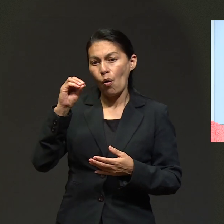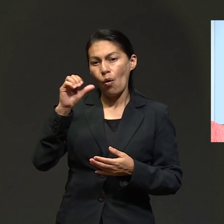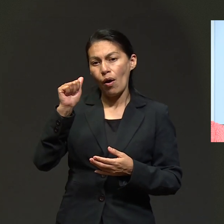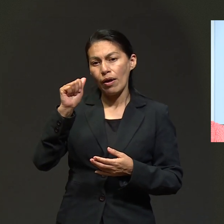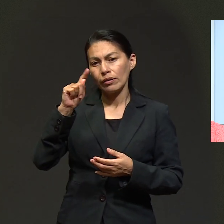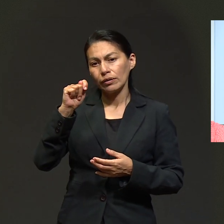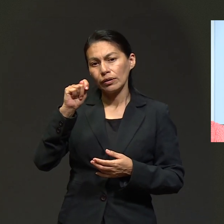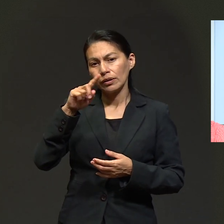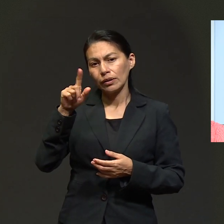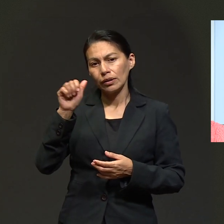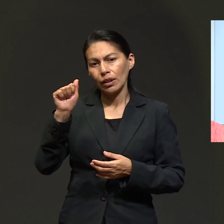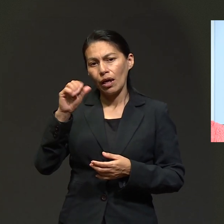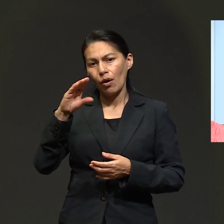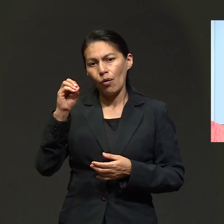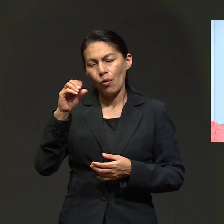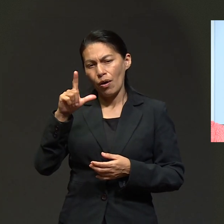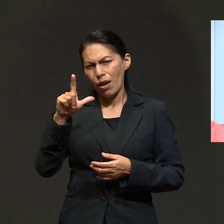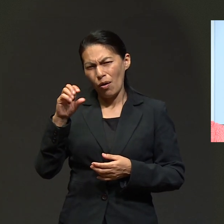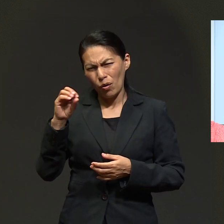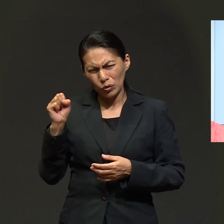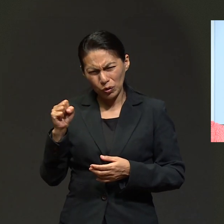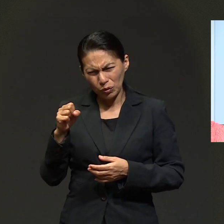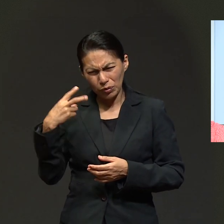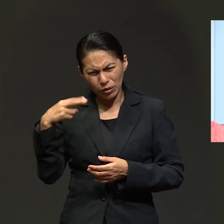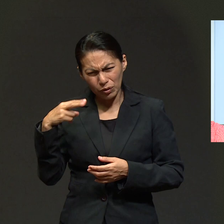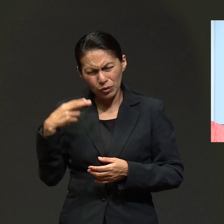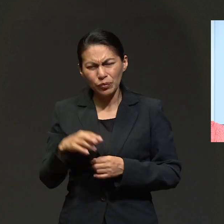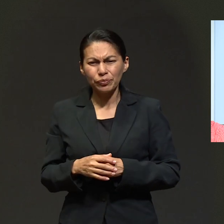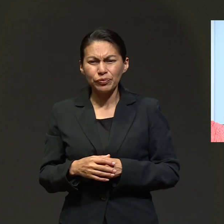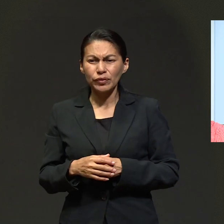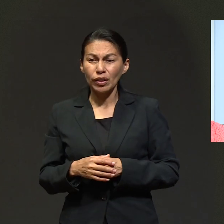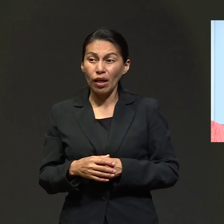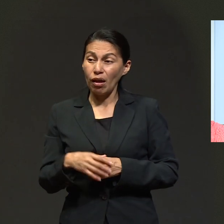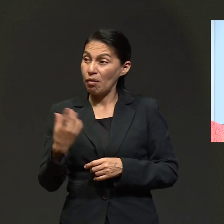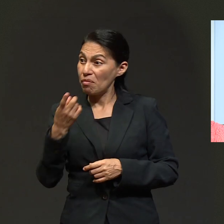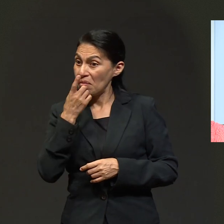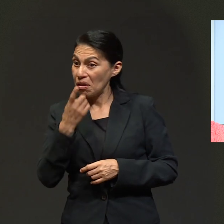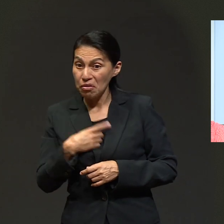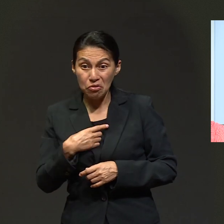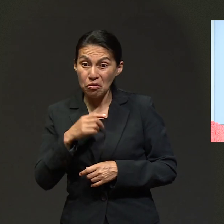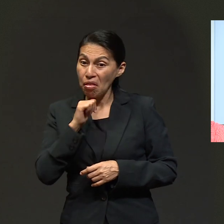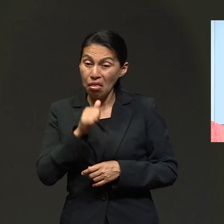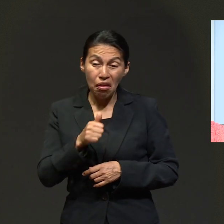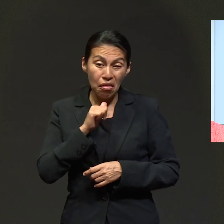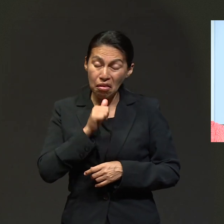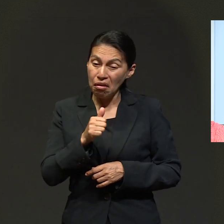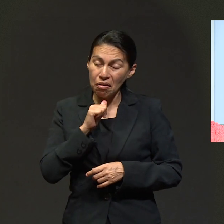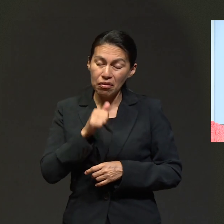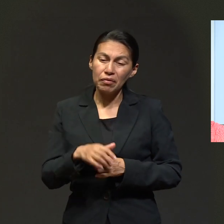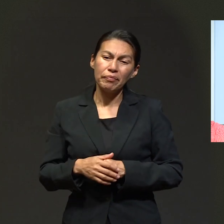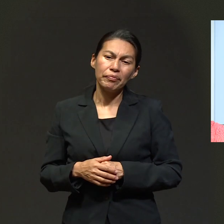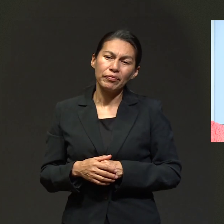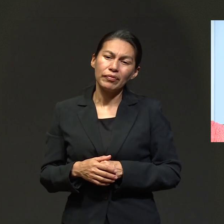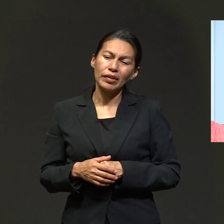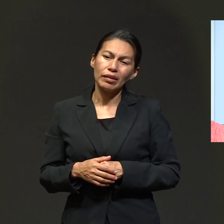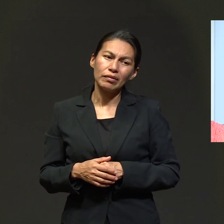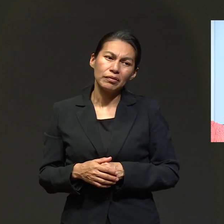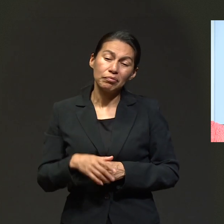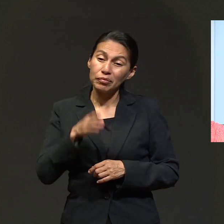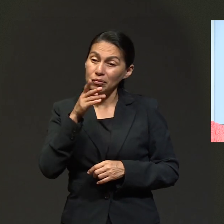a mi casa, o sea, no había comido, no había ni siquiera tomado agua, me habían dicho no todo el día,